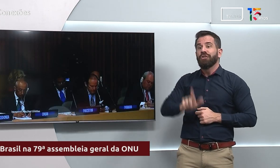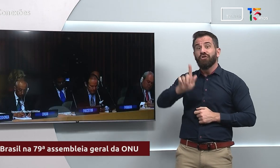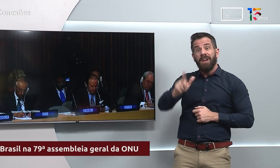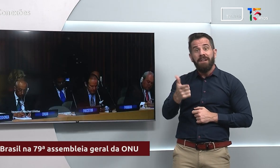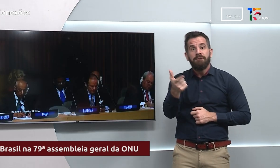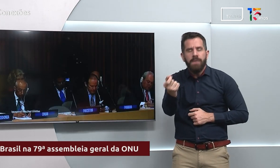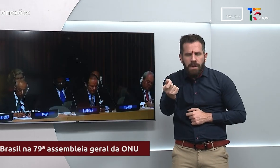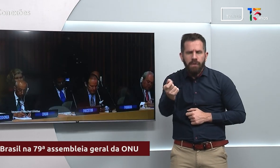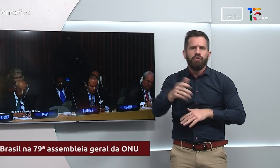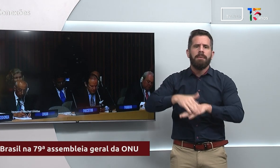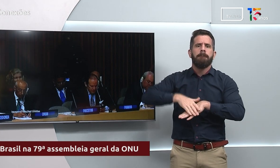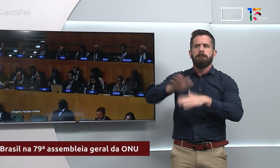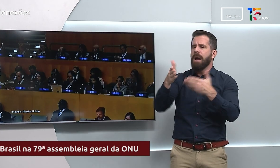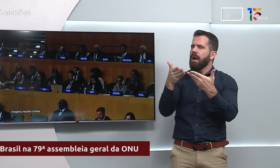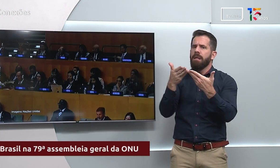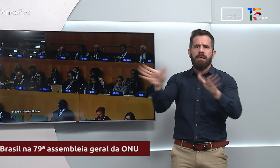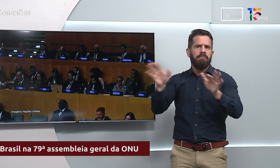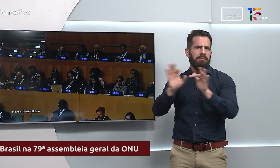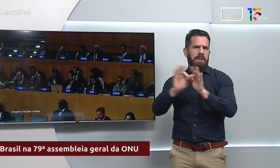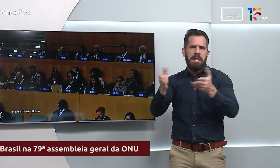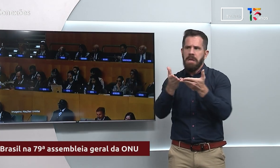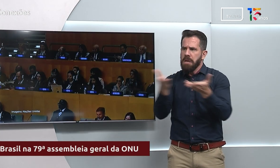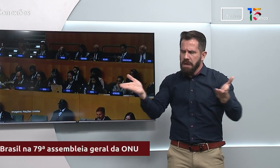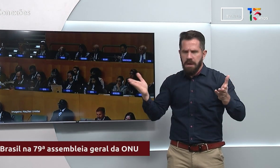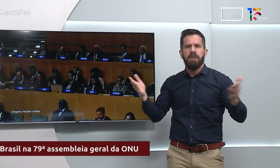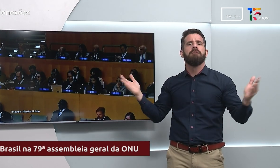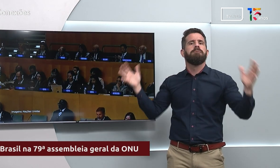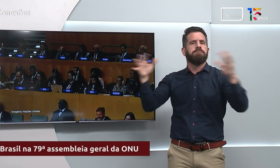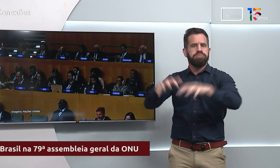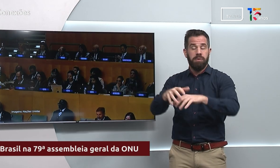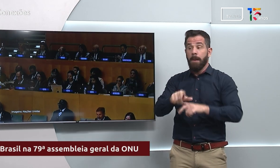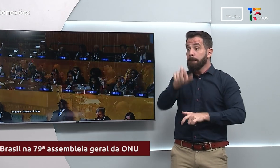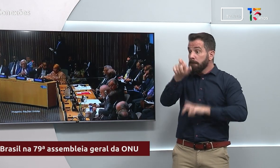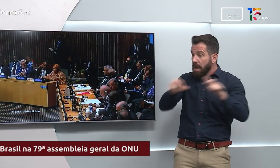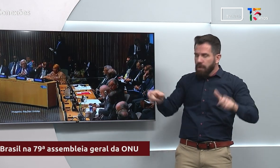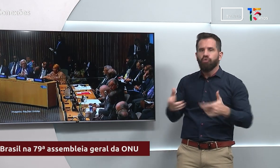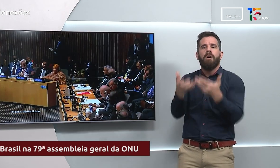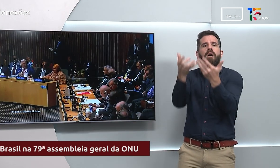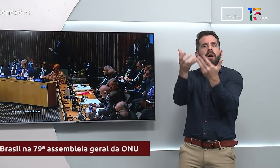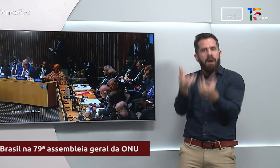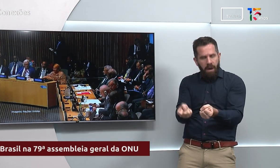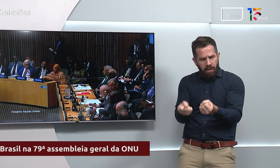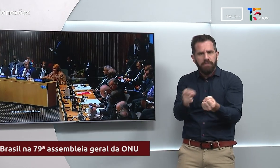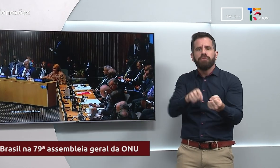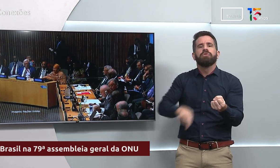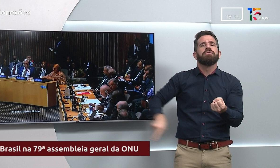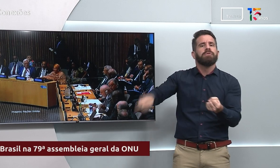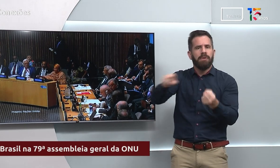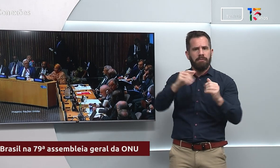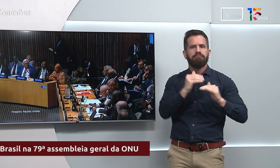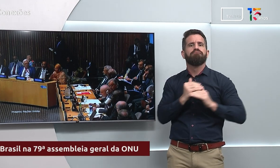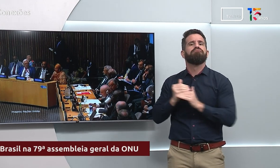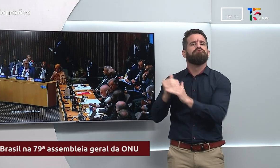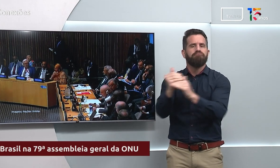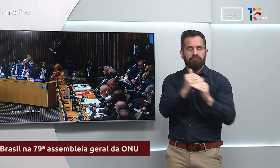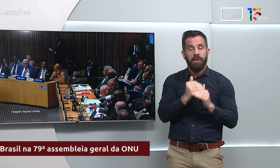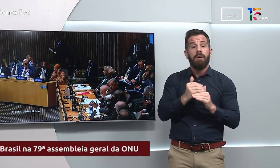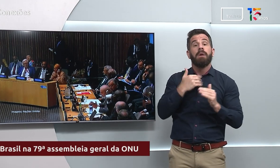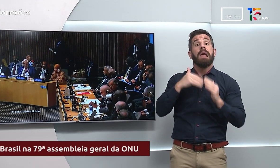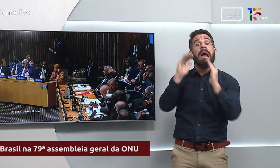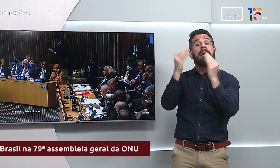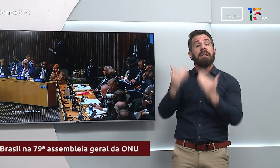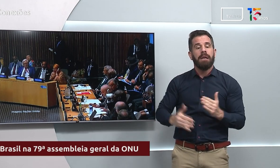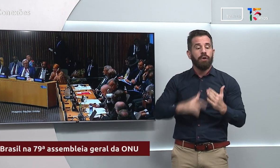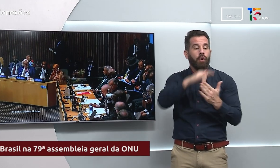espaço mais inclusivo. Os integrantes aceitaram, por unanimidade, analisar um documento apresentado pelo